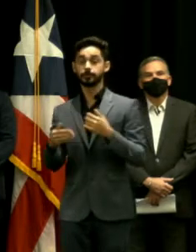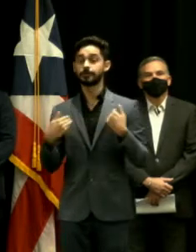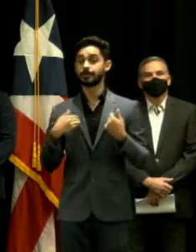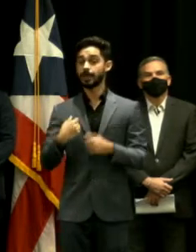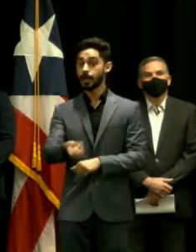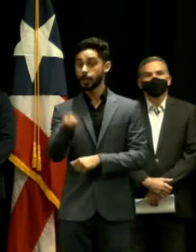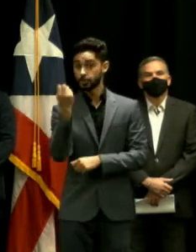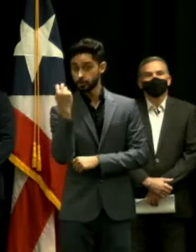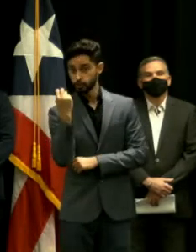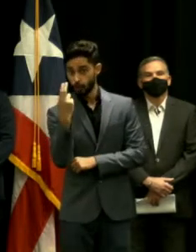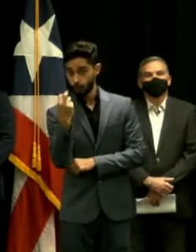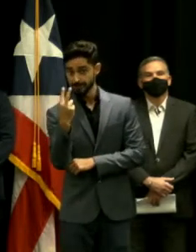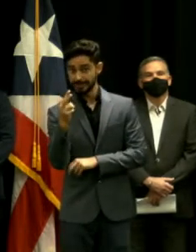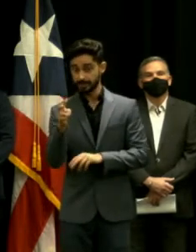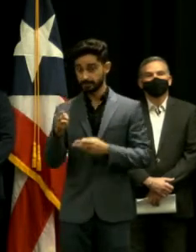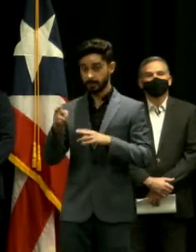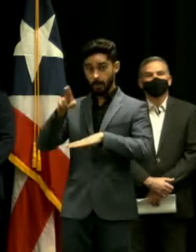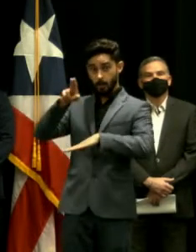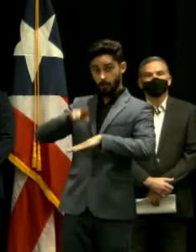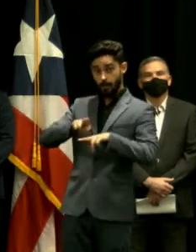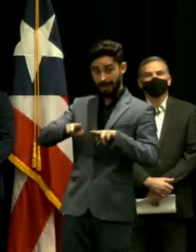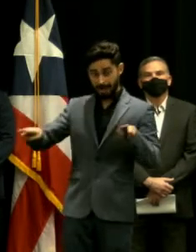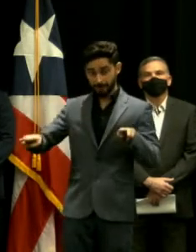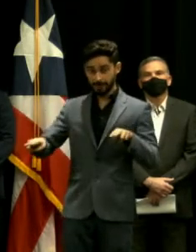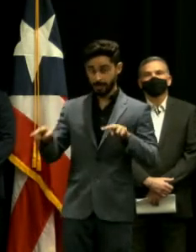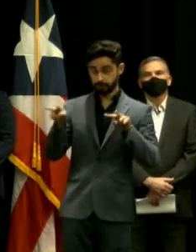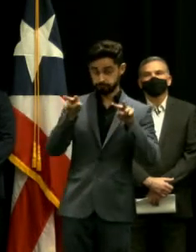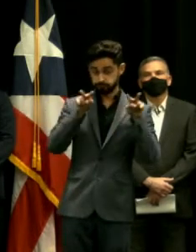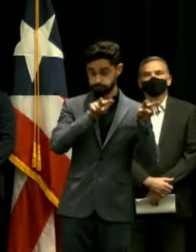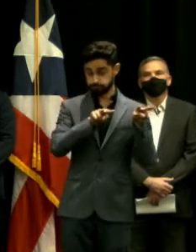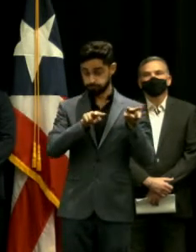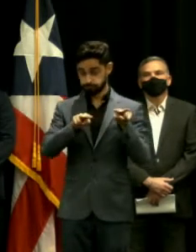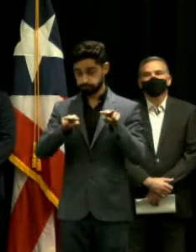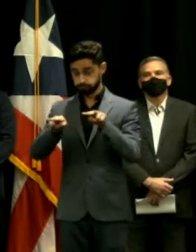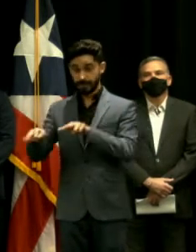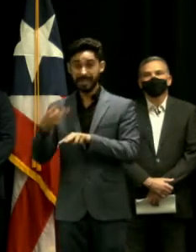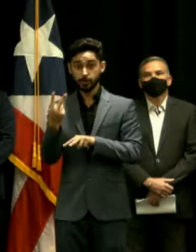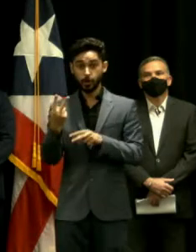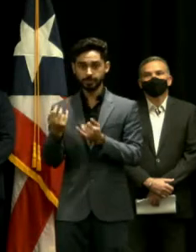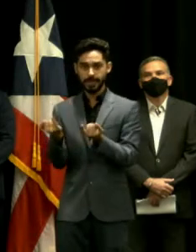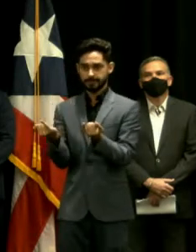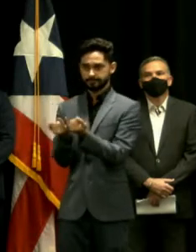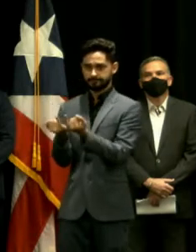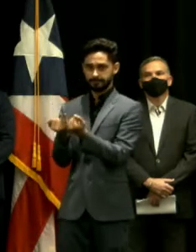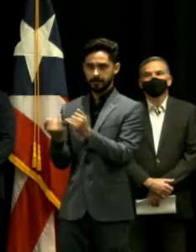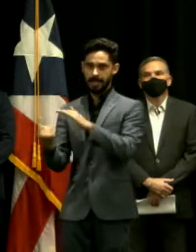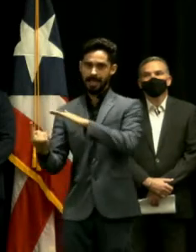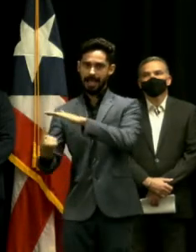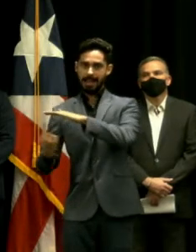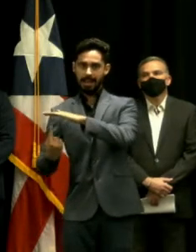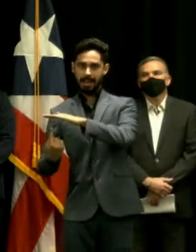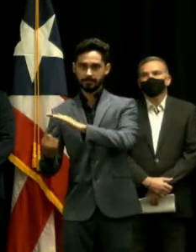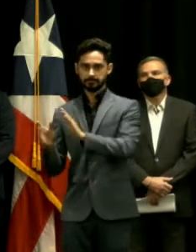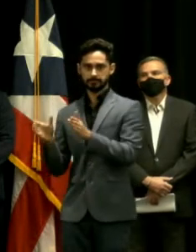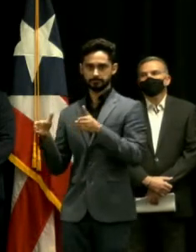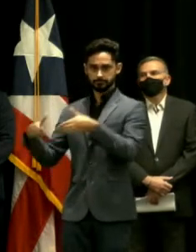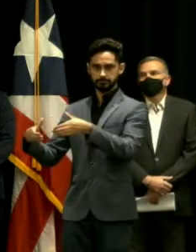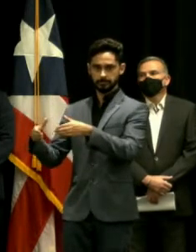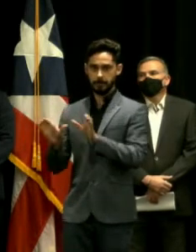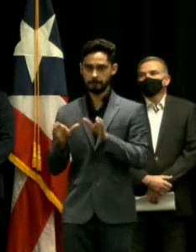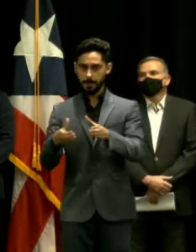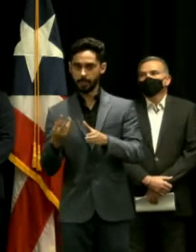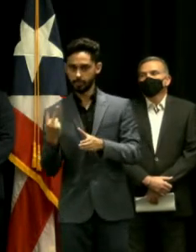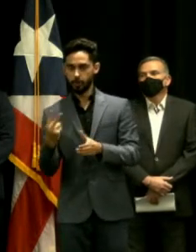camas de observación y dos de aislamiento, un total de 14 camas. La estructura actual, entiendo que